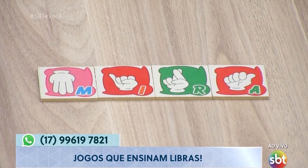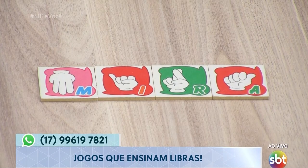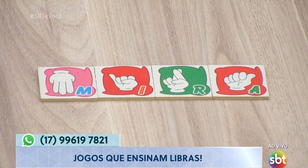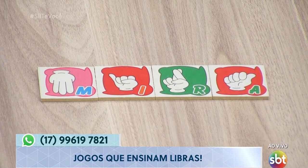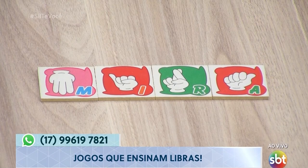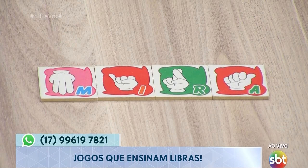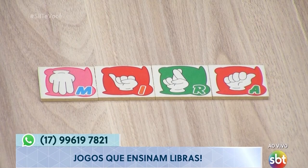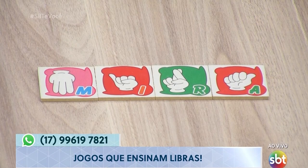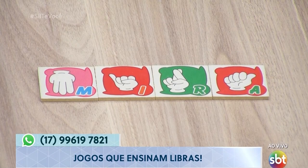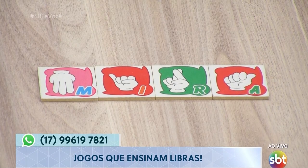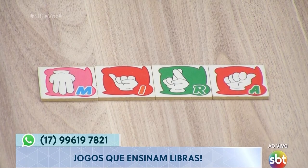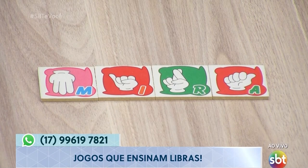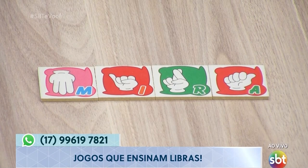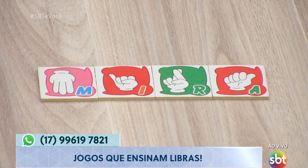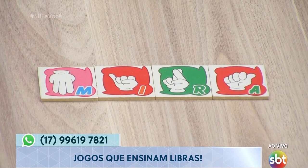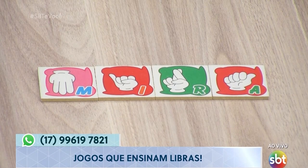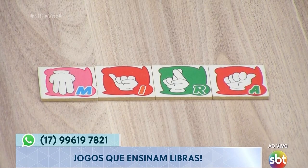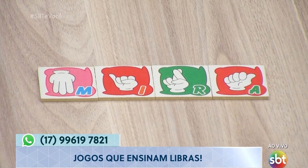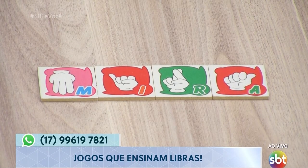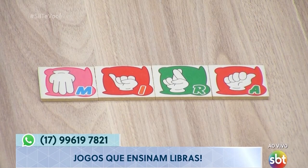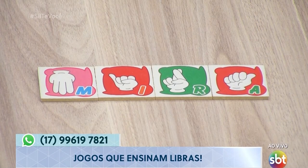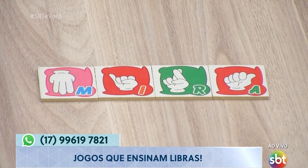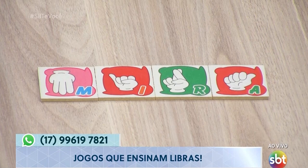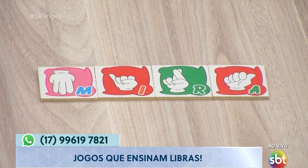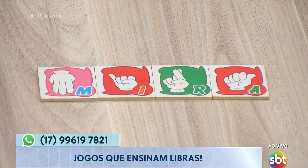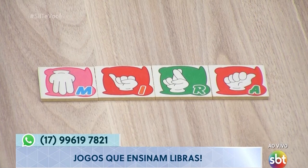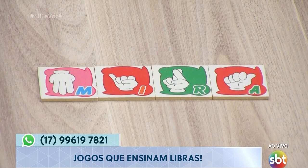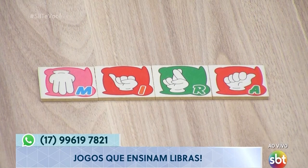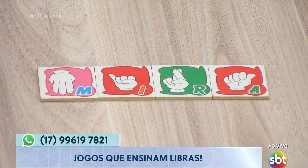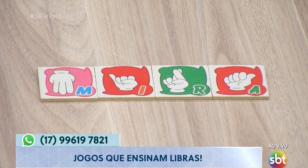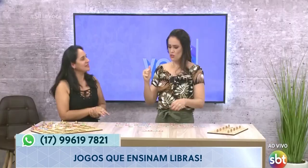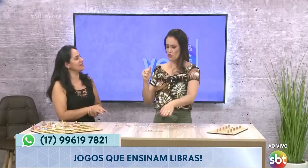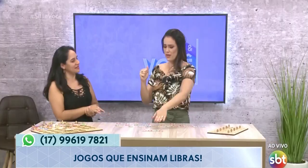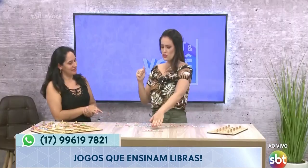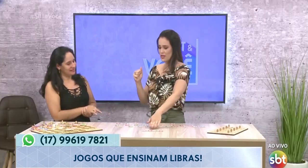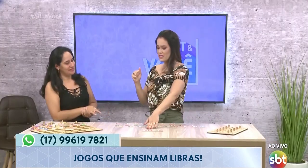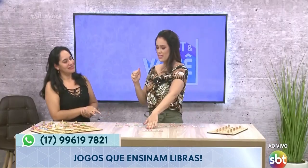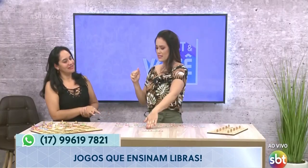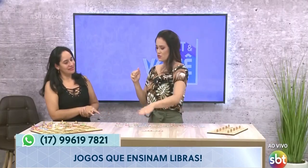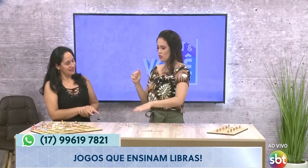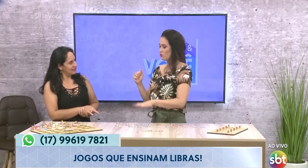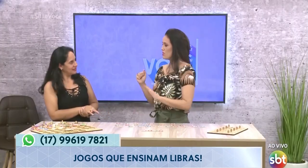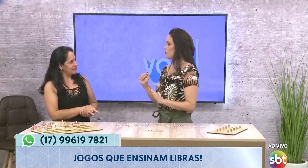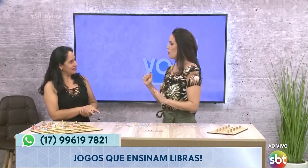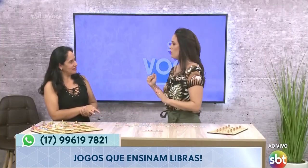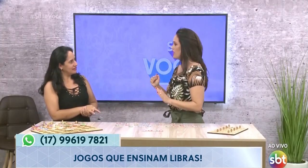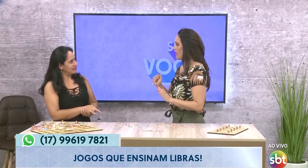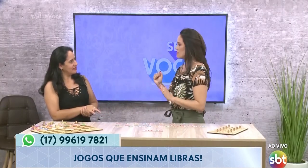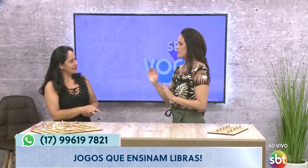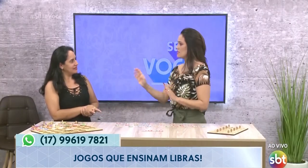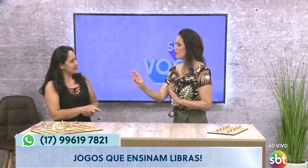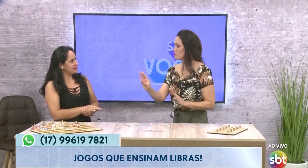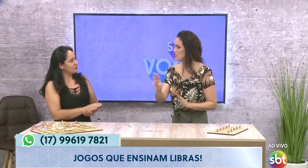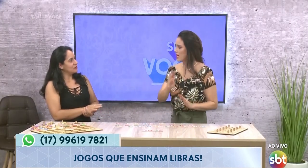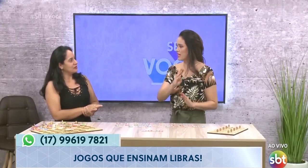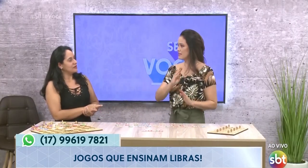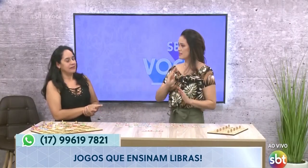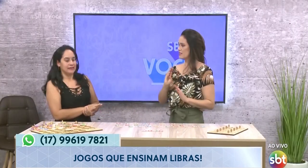E o A. Isso. Vamos mais uma vez? Vamos. Se eu soubesse só as letras, eu já consigo me comunicar sem saber os sinais?